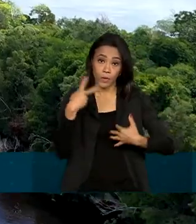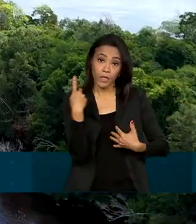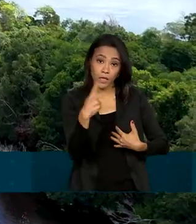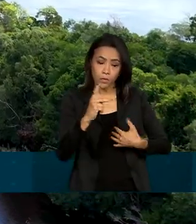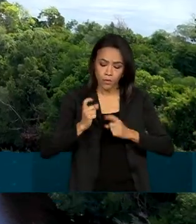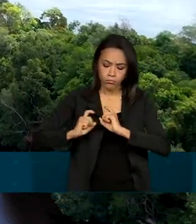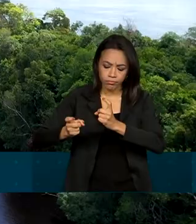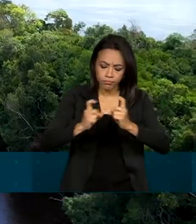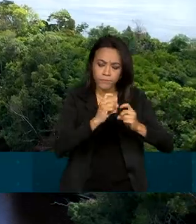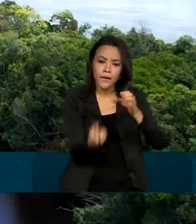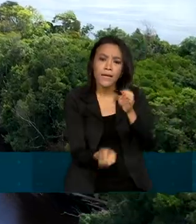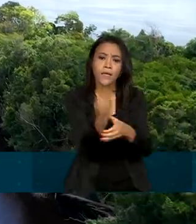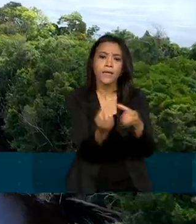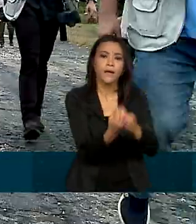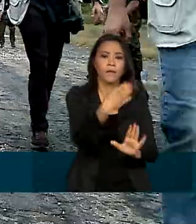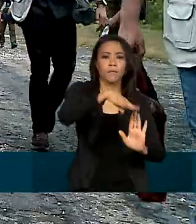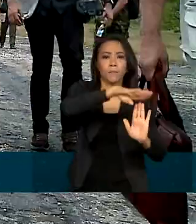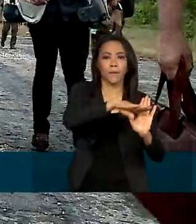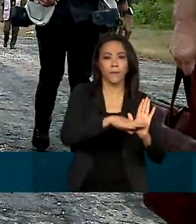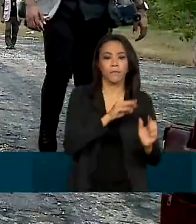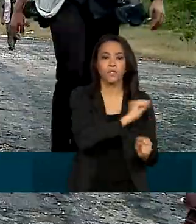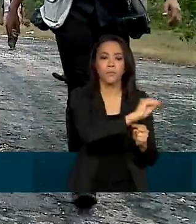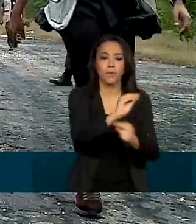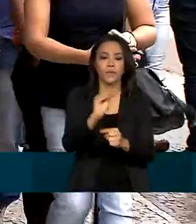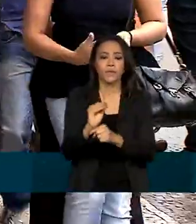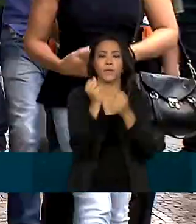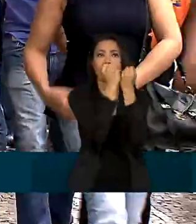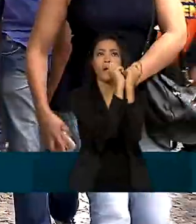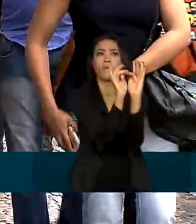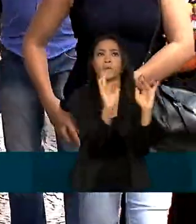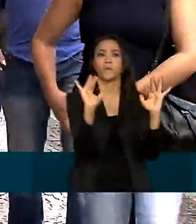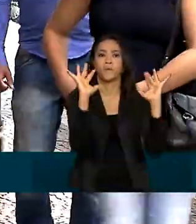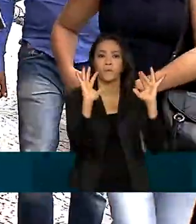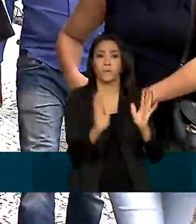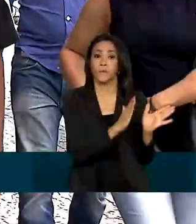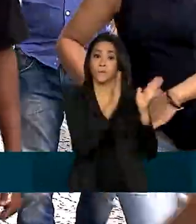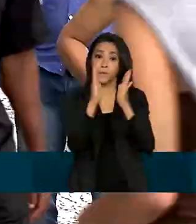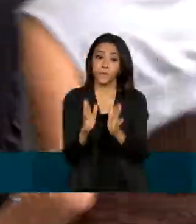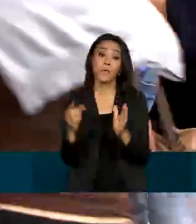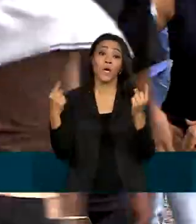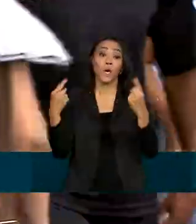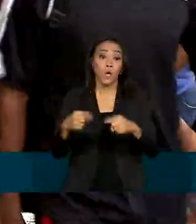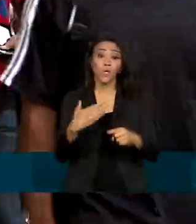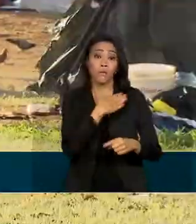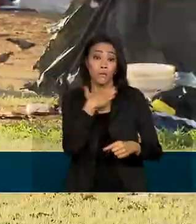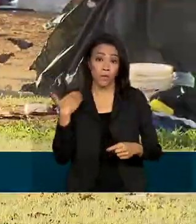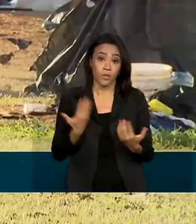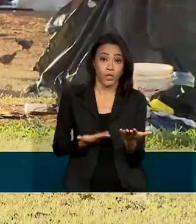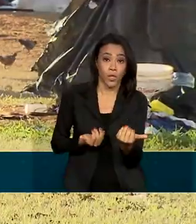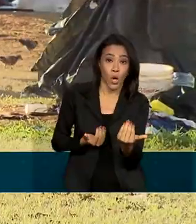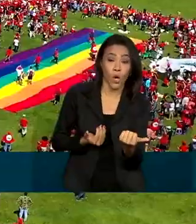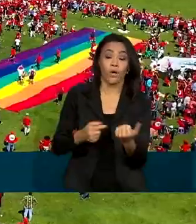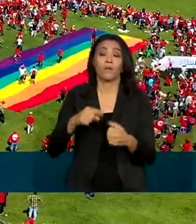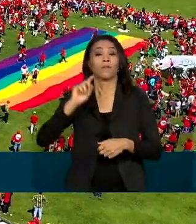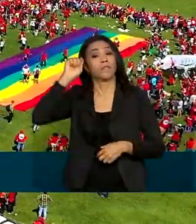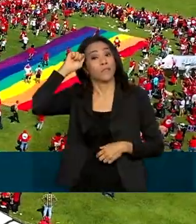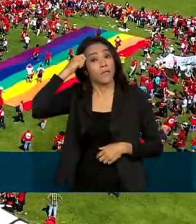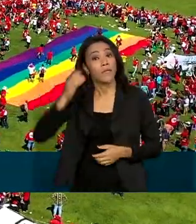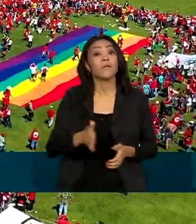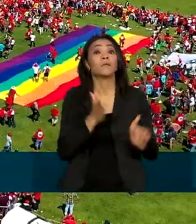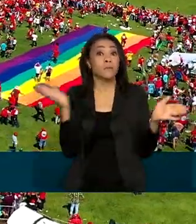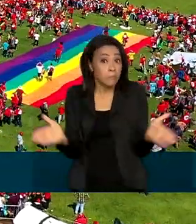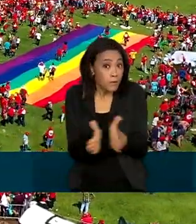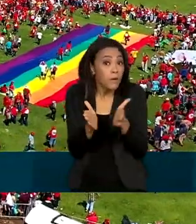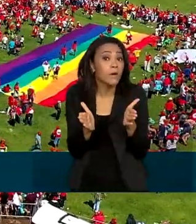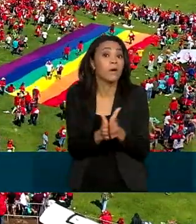vai criar programas de proteção ambientalistas, de combate à morte de jovens negros e pobres e ainda